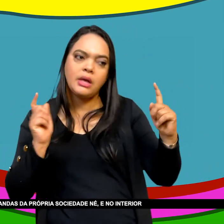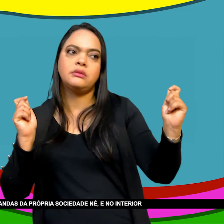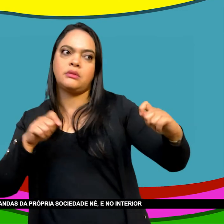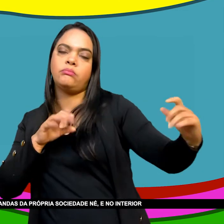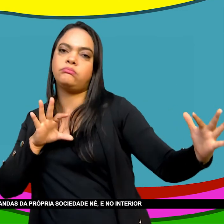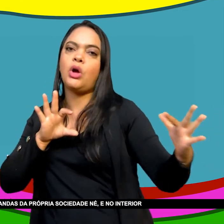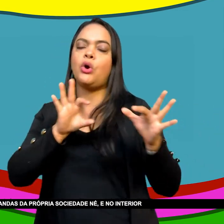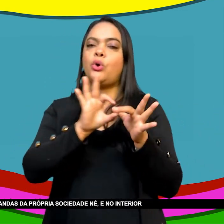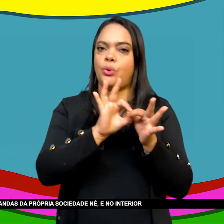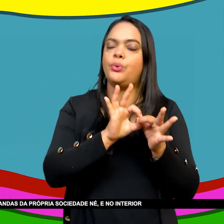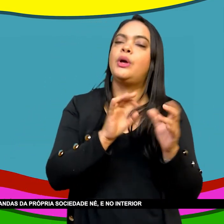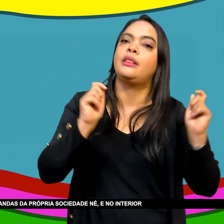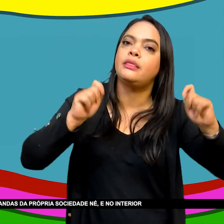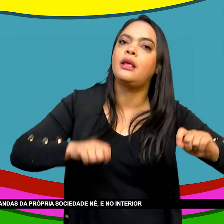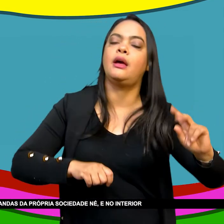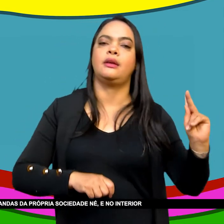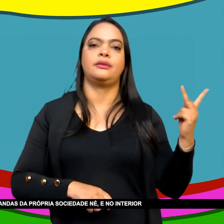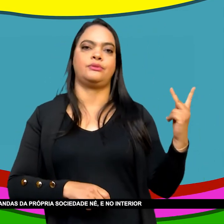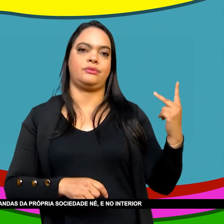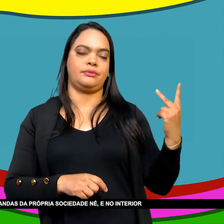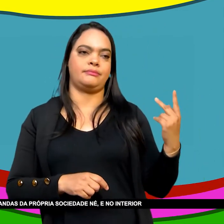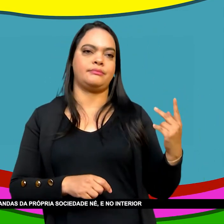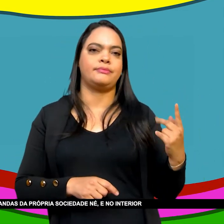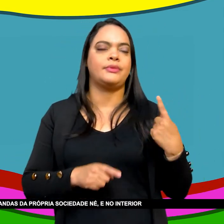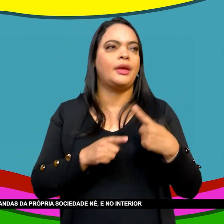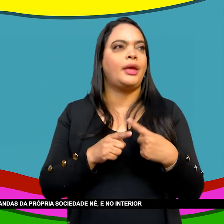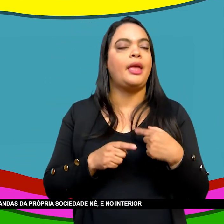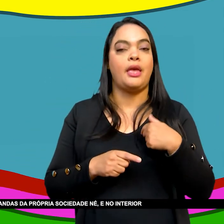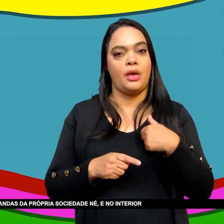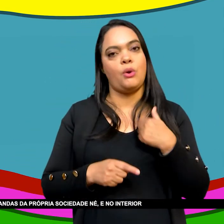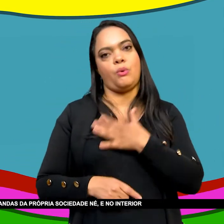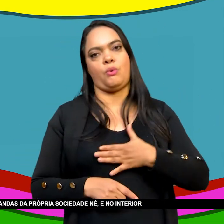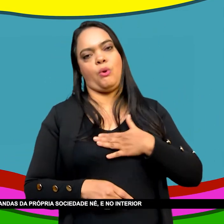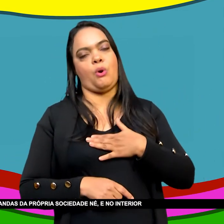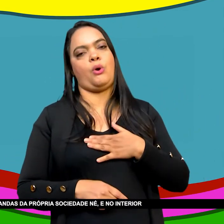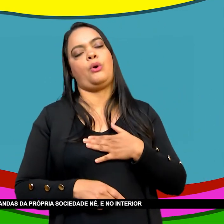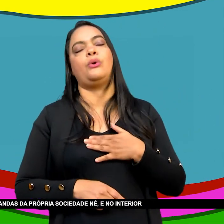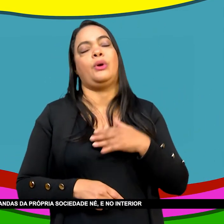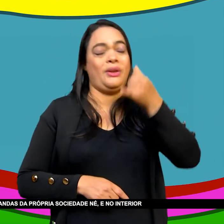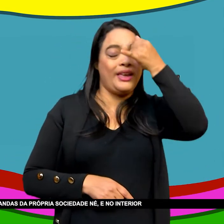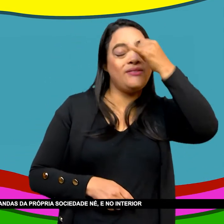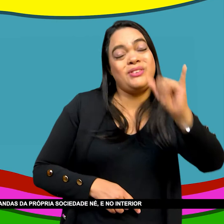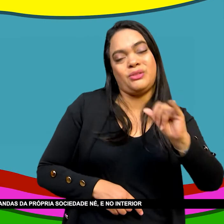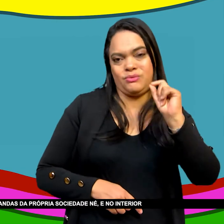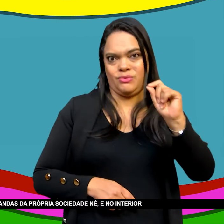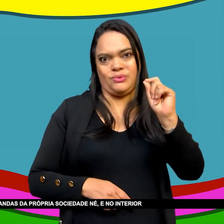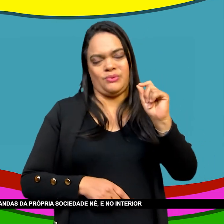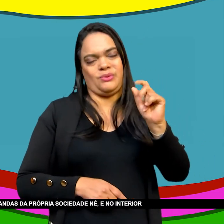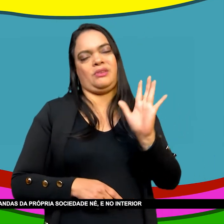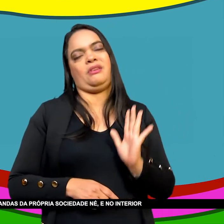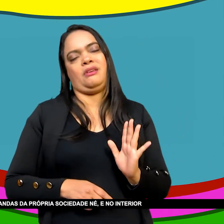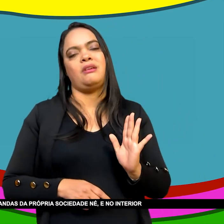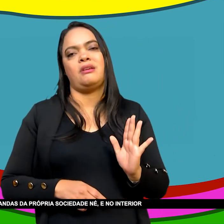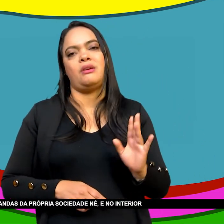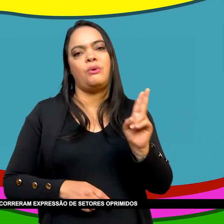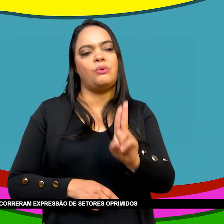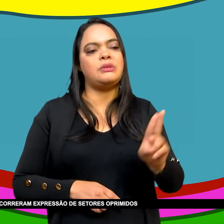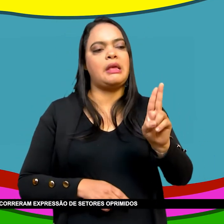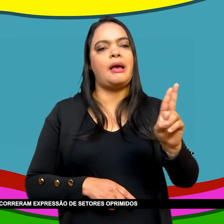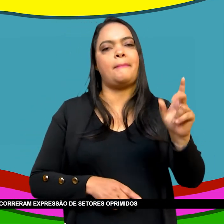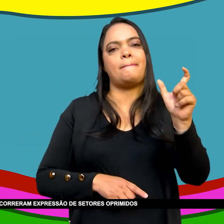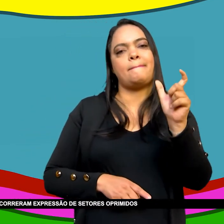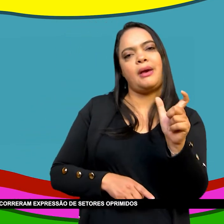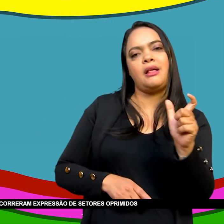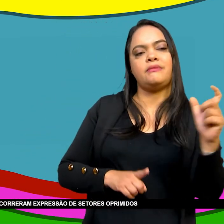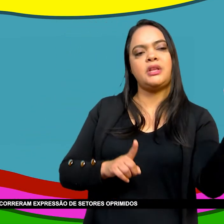Em parte Tinha a ver com as demandas Da própria sociedade E no interior Da